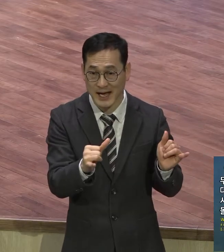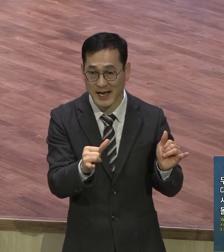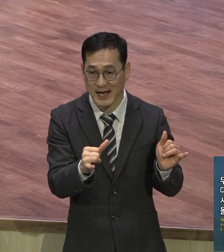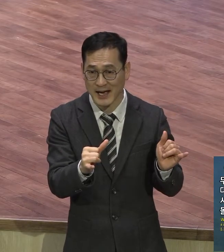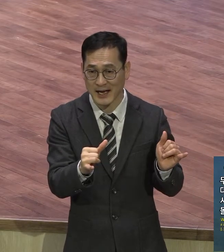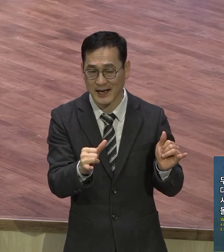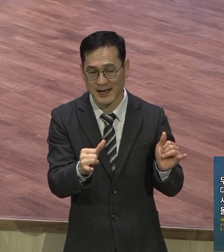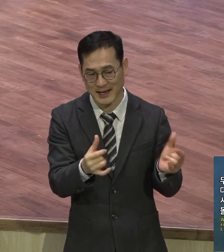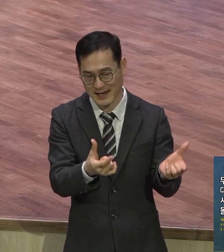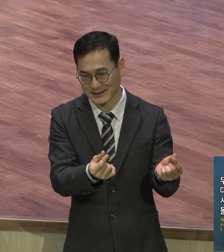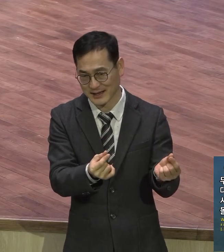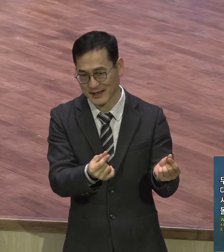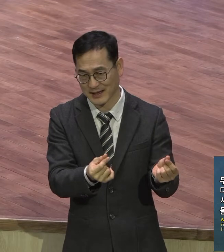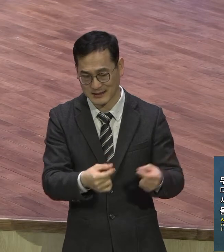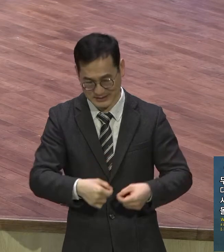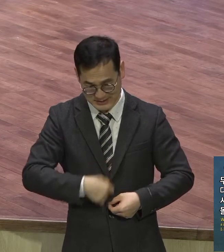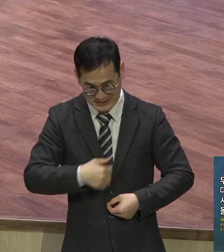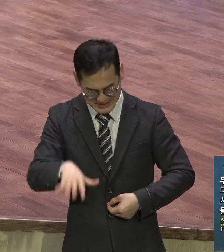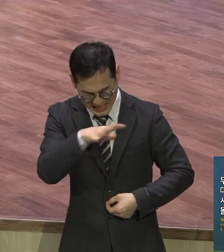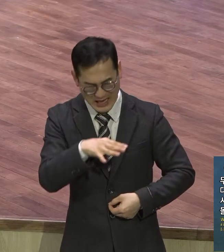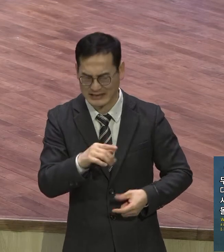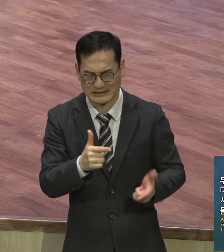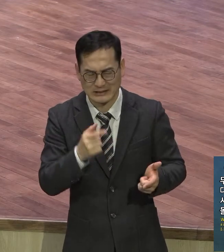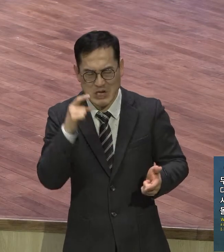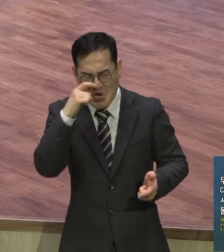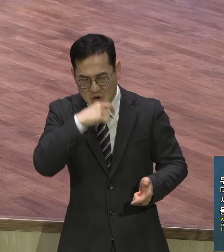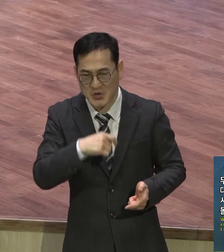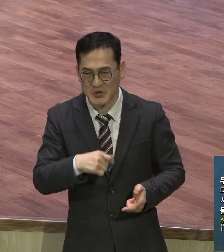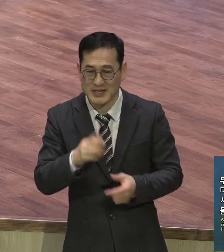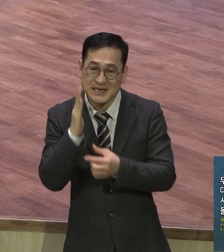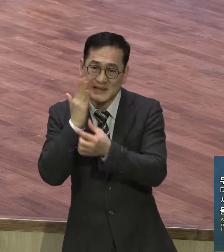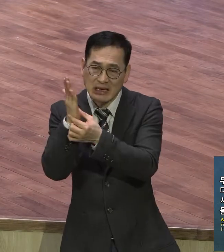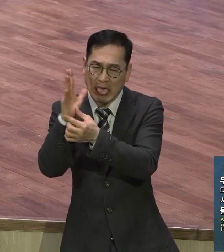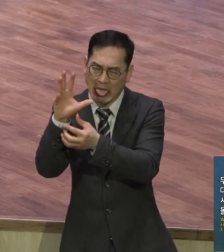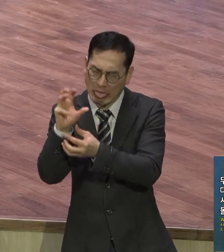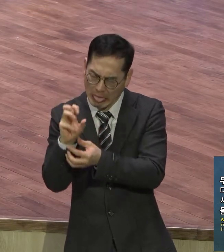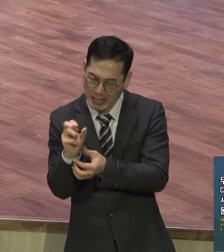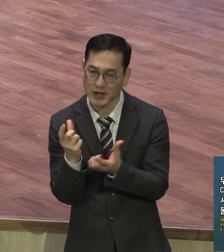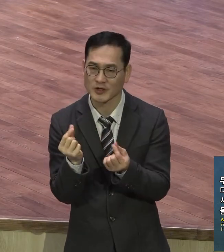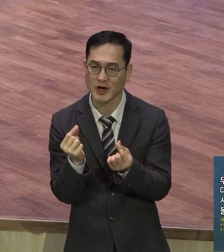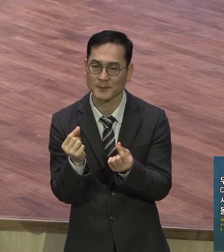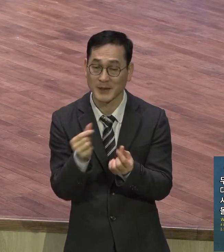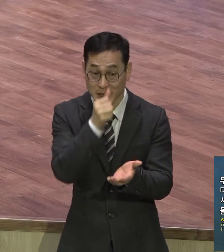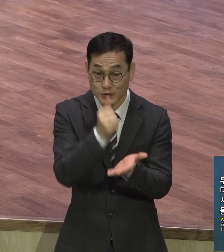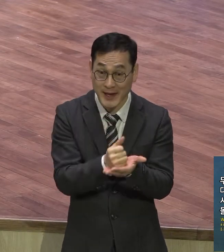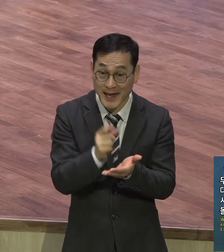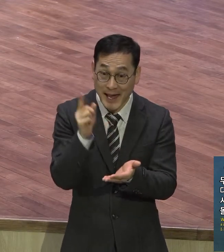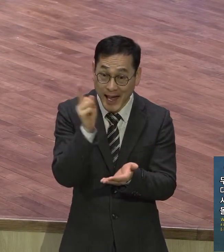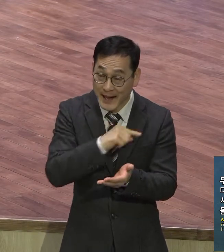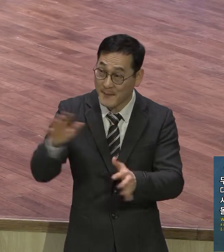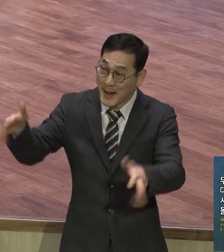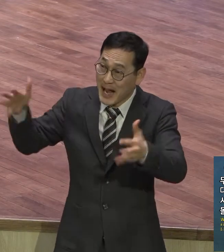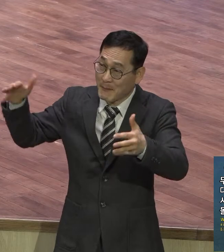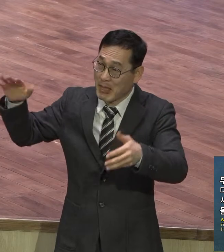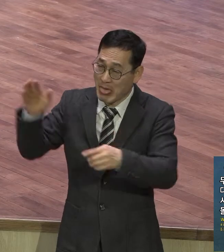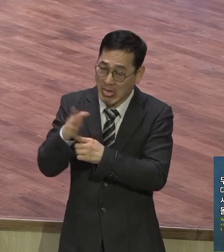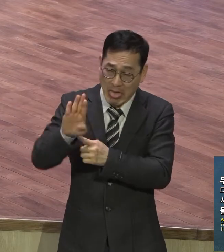같으며 우리는 다 잎사귀 같이 시들므로 우리의 죄악이 바람같이 우리를 몰아 가나이다 그렇게 말씀하셨어요